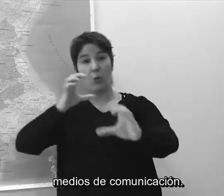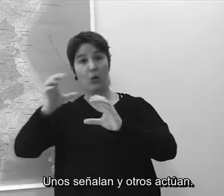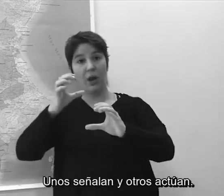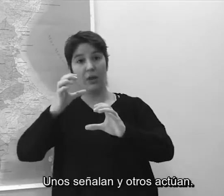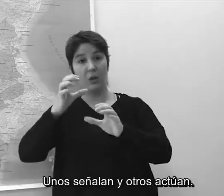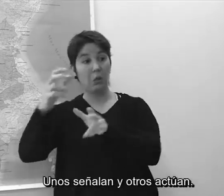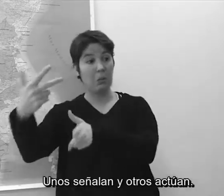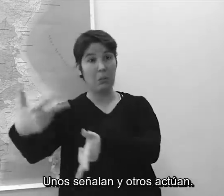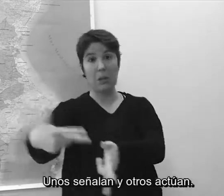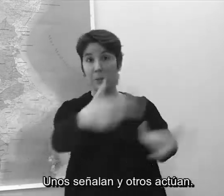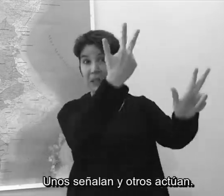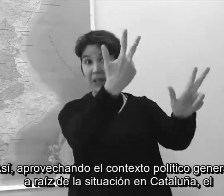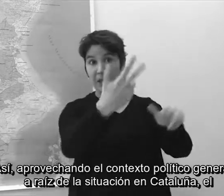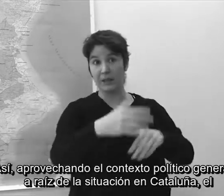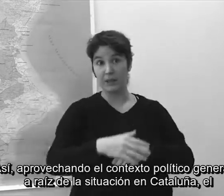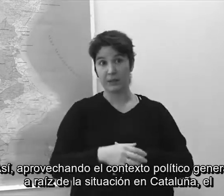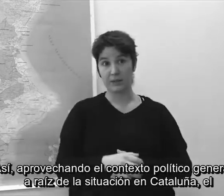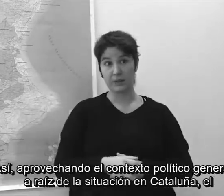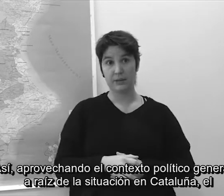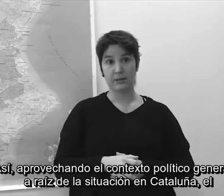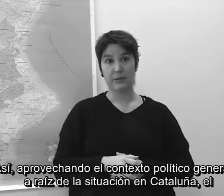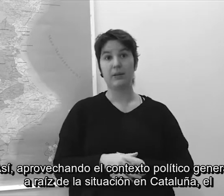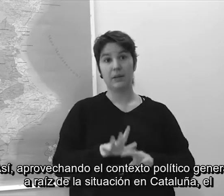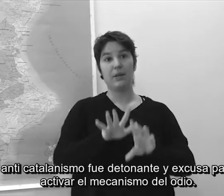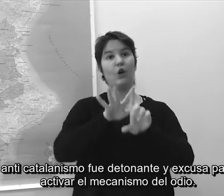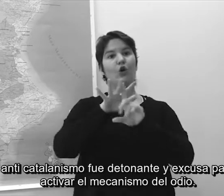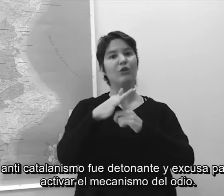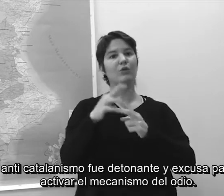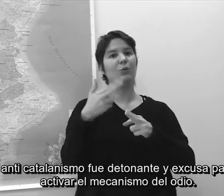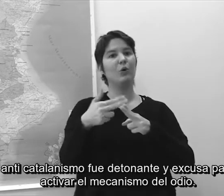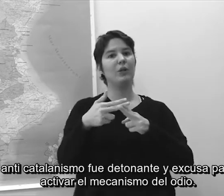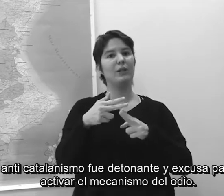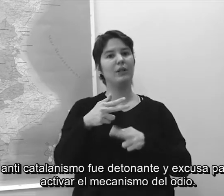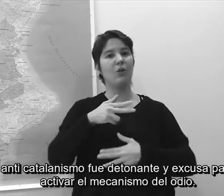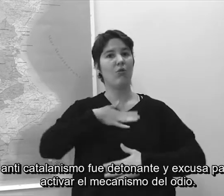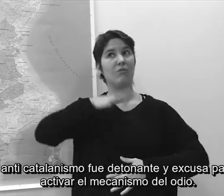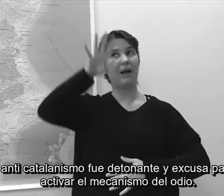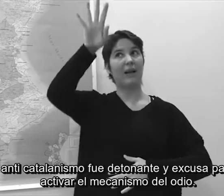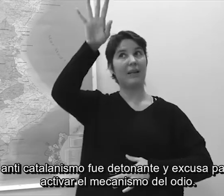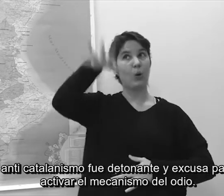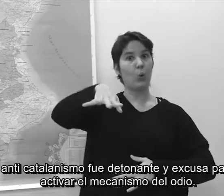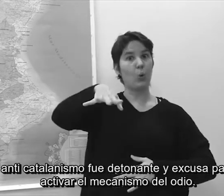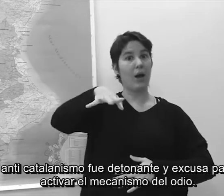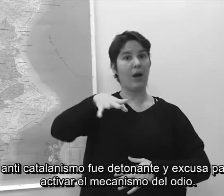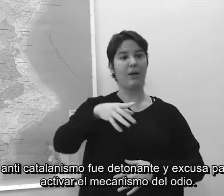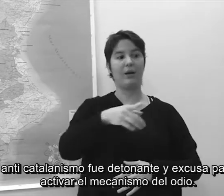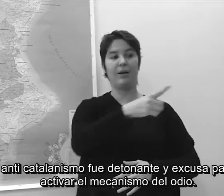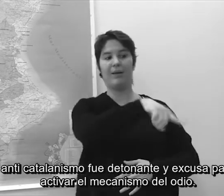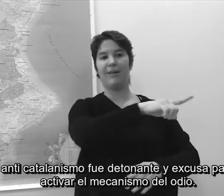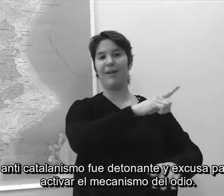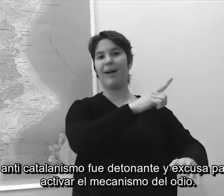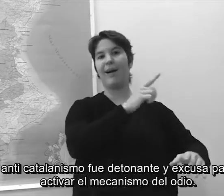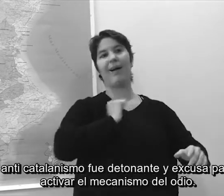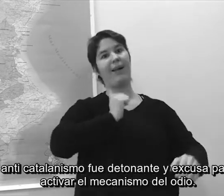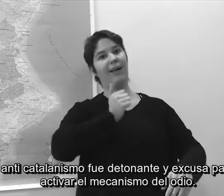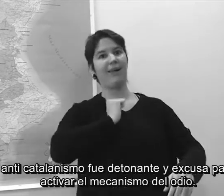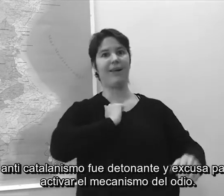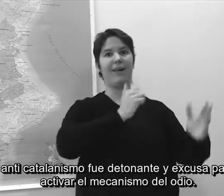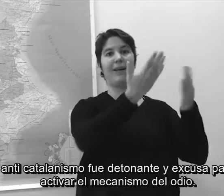El context polític en Catalunya ha estat una excusa per a reactivar el mecanisme de l'odi al